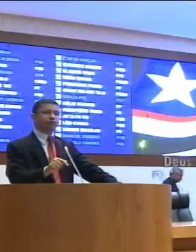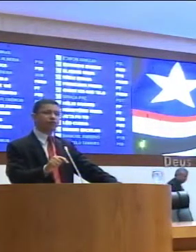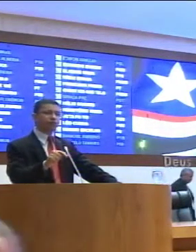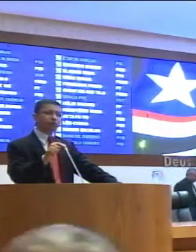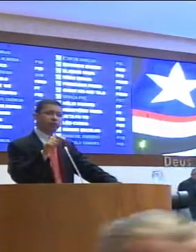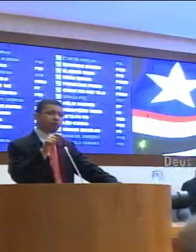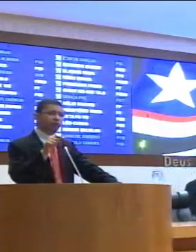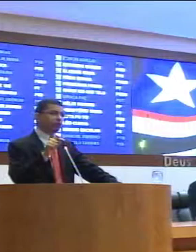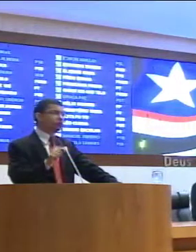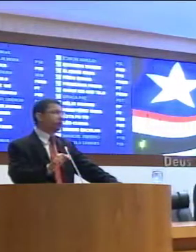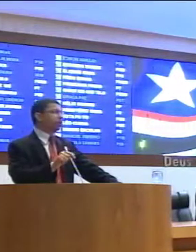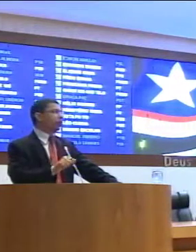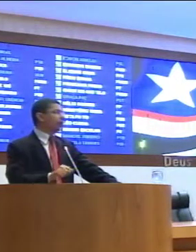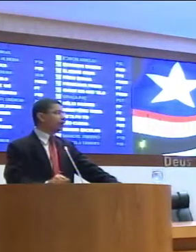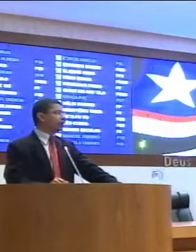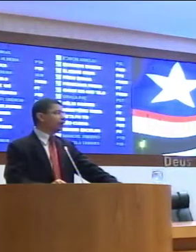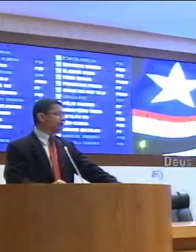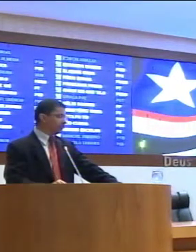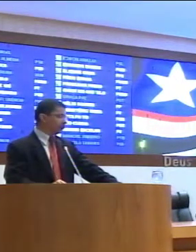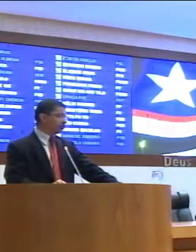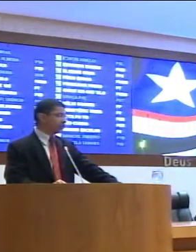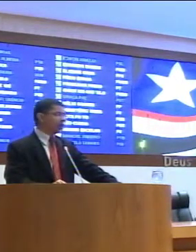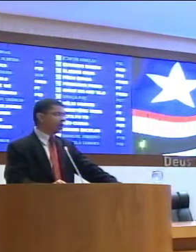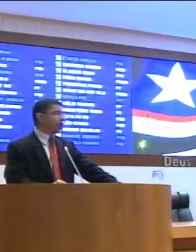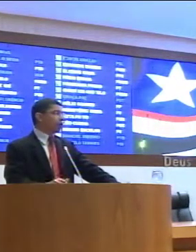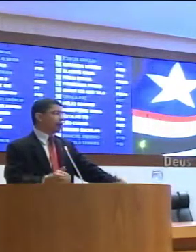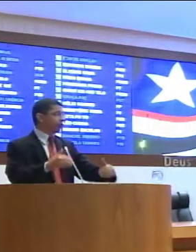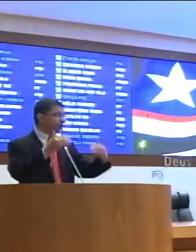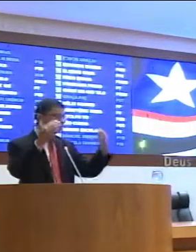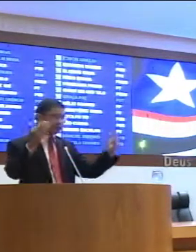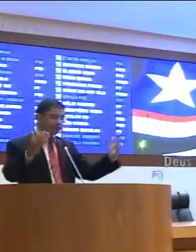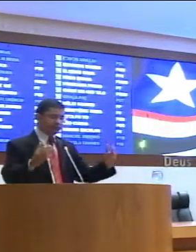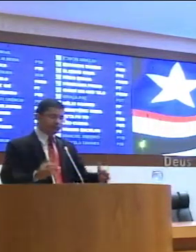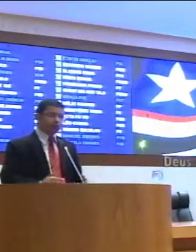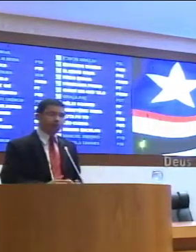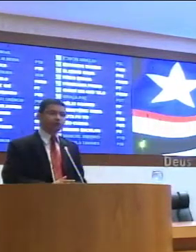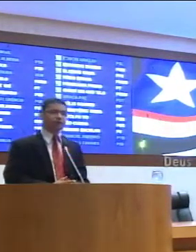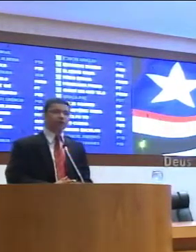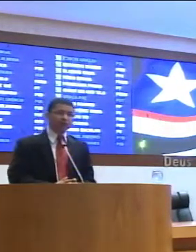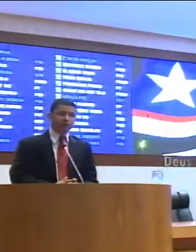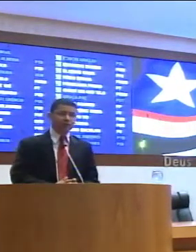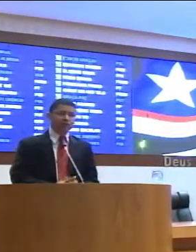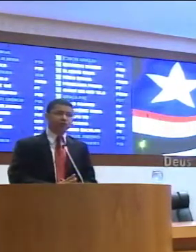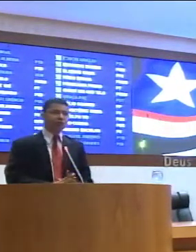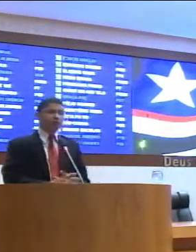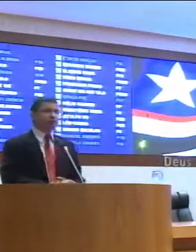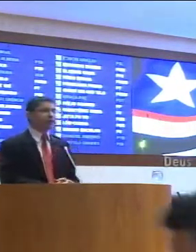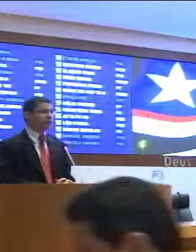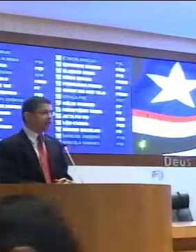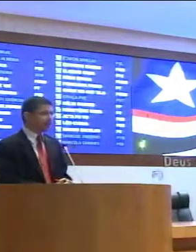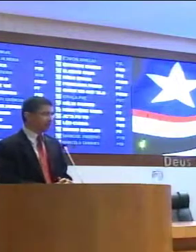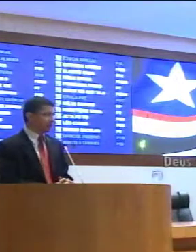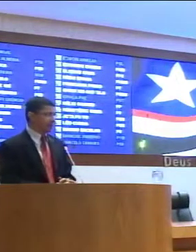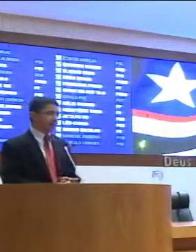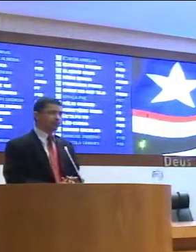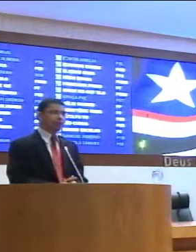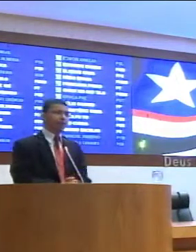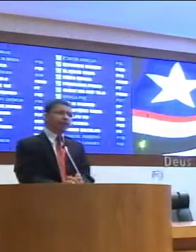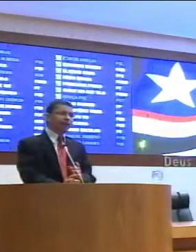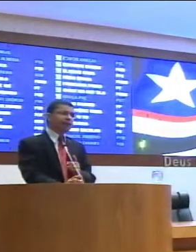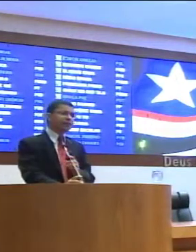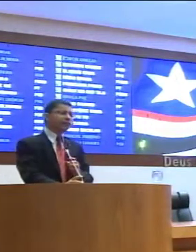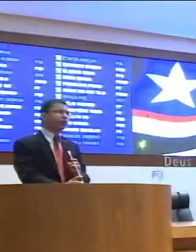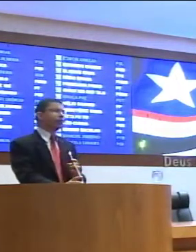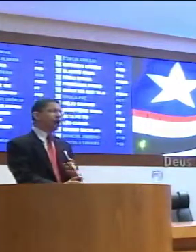do prédio da UEMA lá no município de Bacabal, que já foi inclusive motivo de protesto nas ruas daquela cidade.